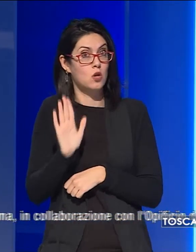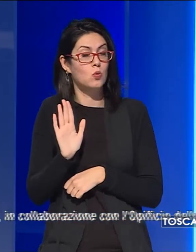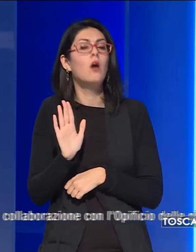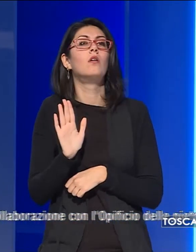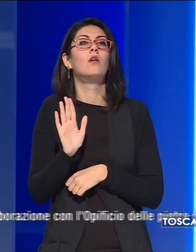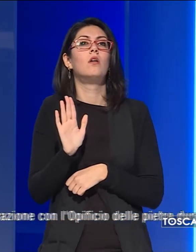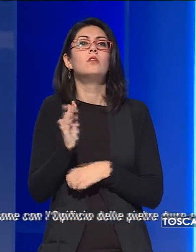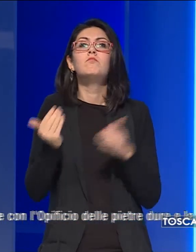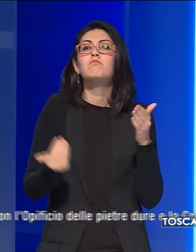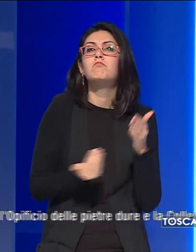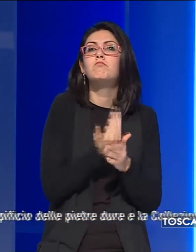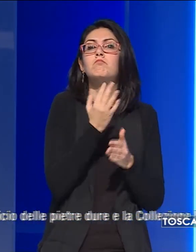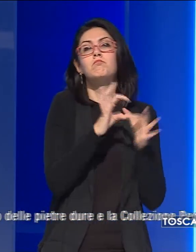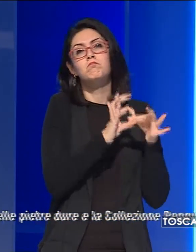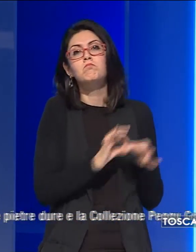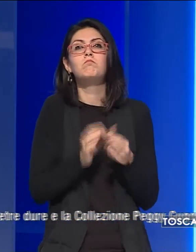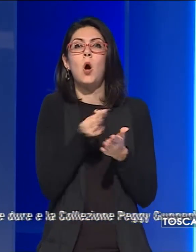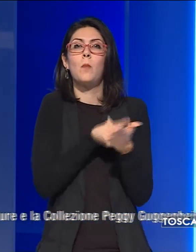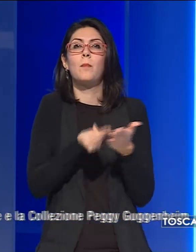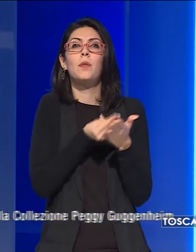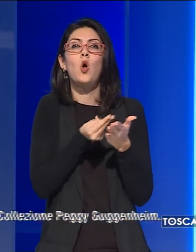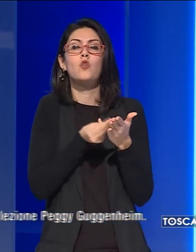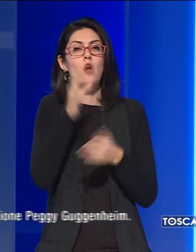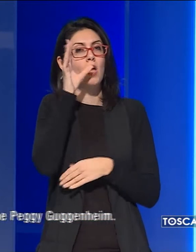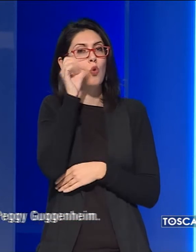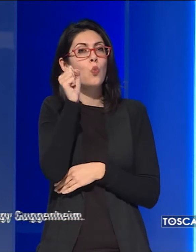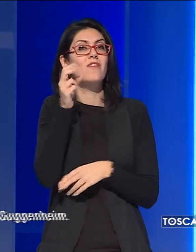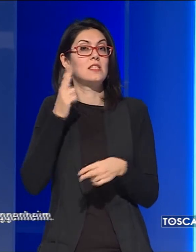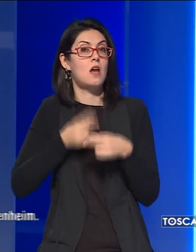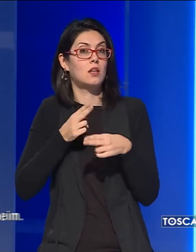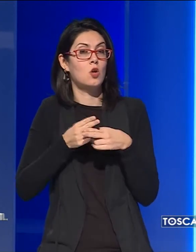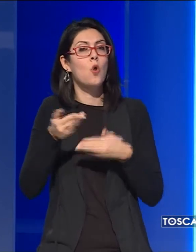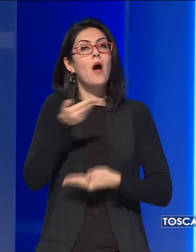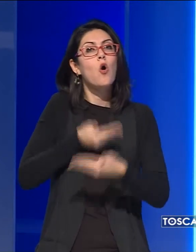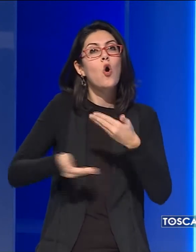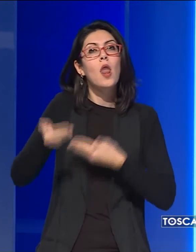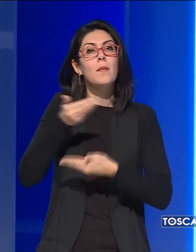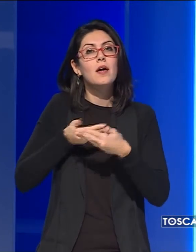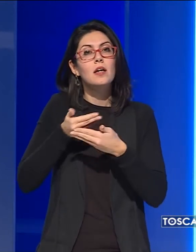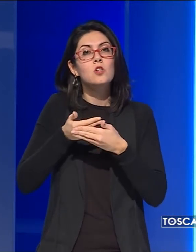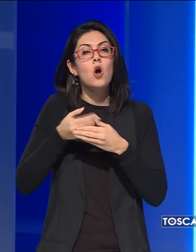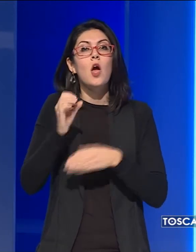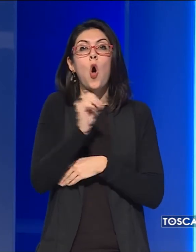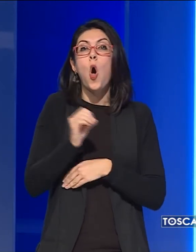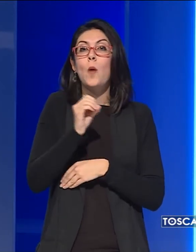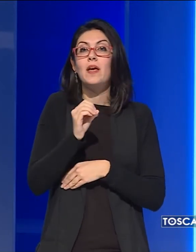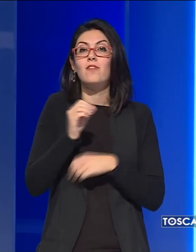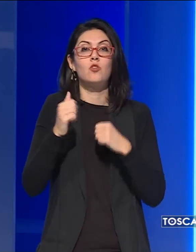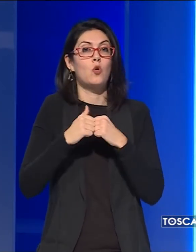Pistoia nasce da un progetto dell'Università di Roma in collaborazione con l'Opificio delle